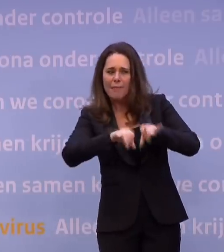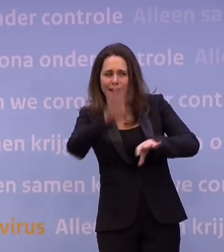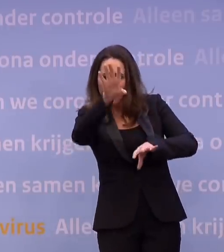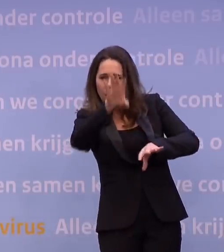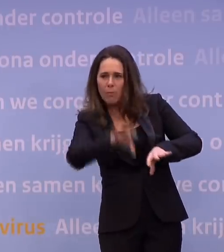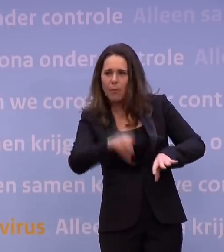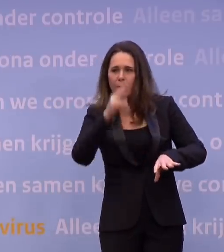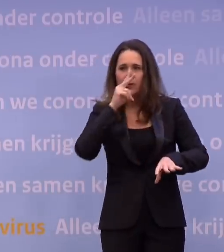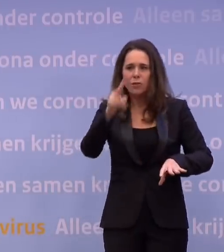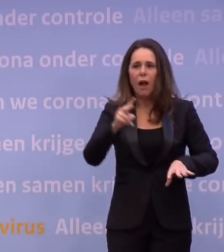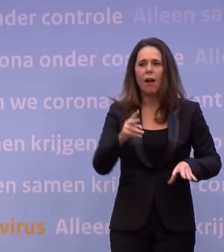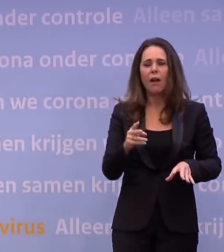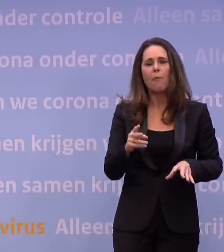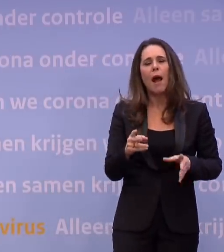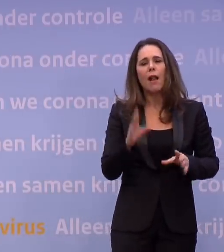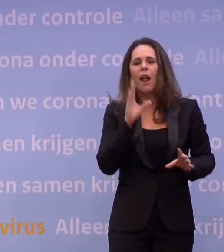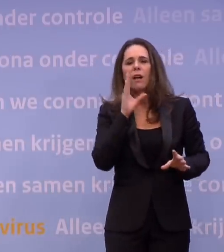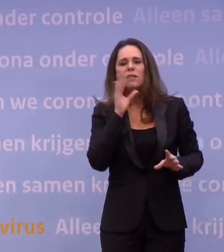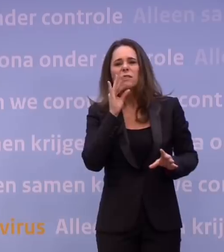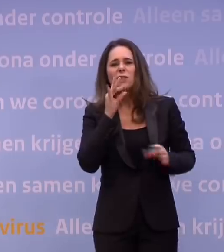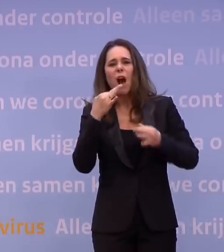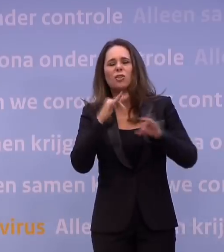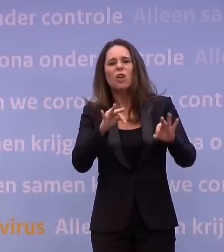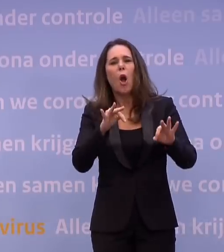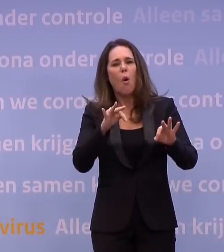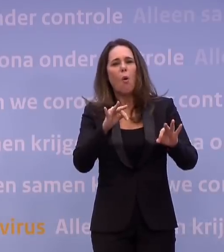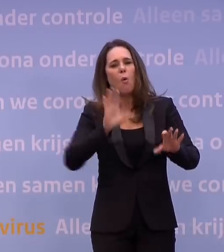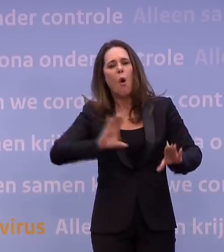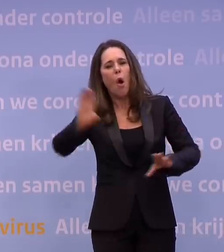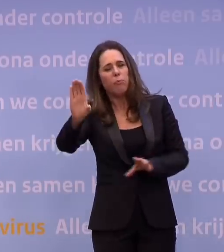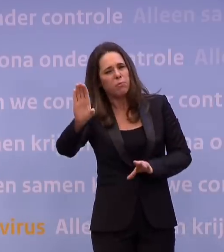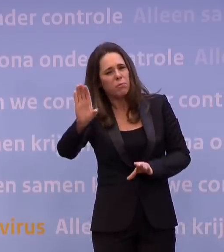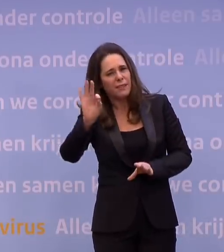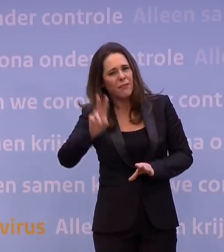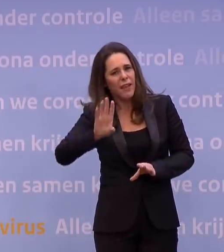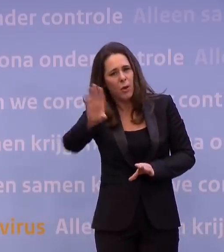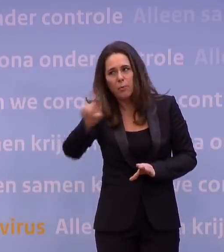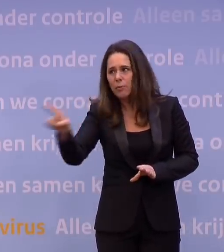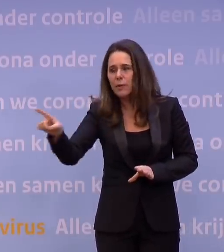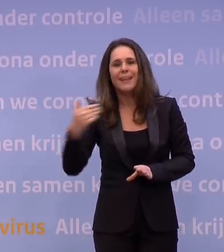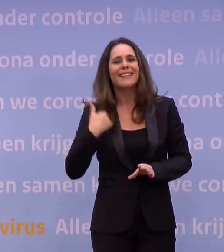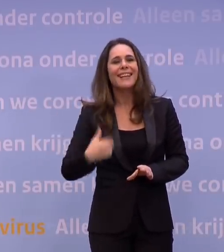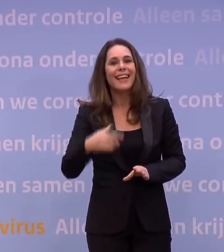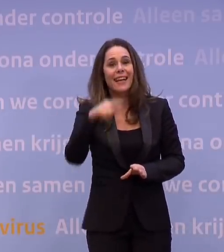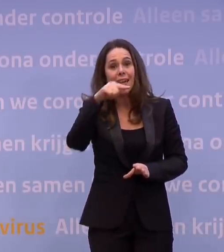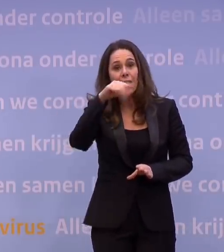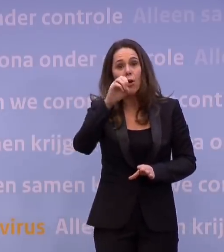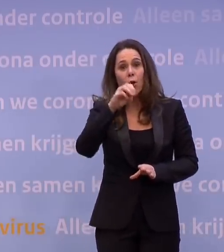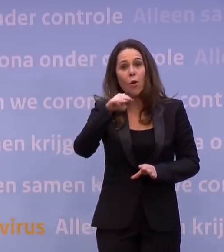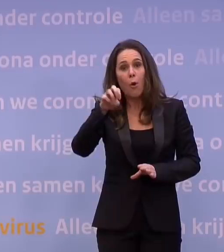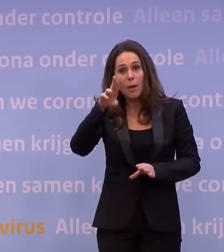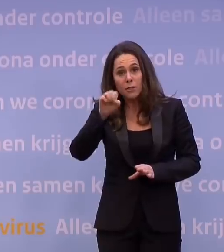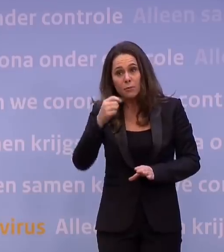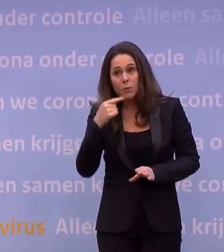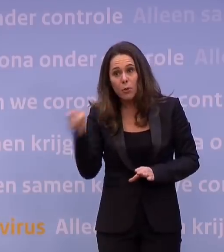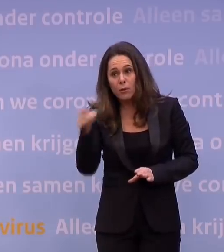over de uitzondering voor talkshows, want die wordt genoemd in het OMT-advies. Waarom is dat? Voor de heer Gommers, zodat hij naar de programma's kan. Ja,